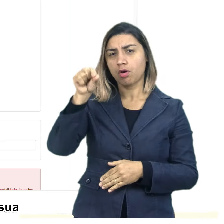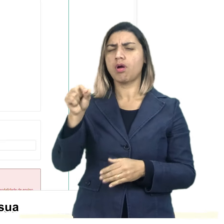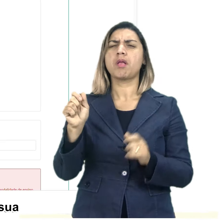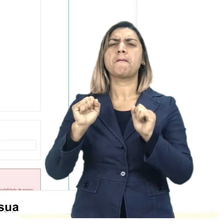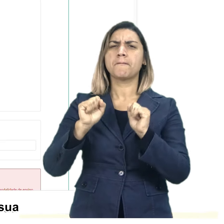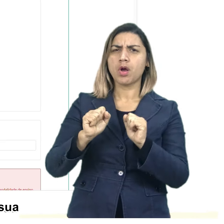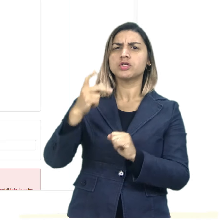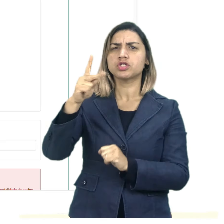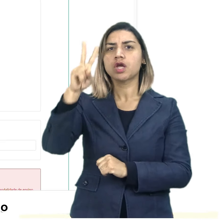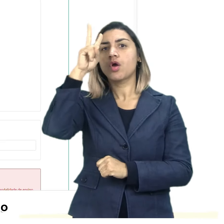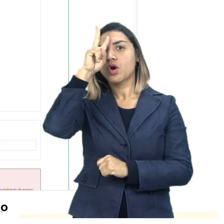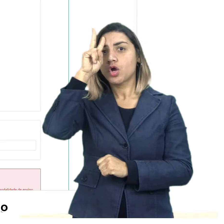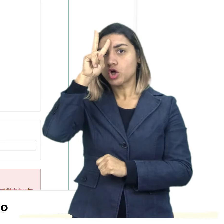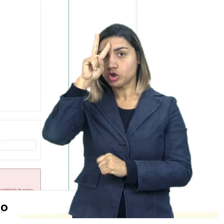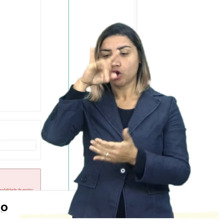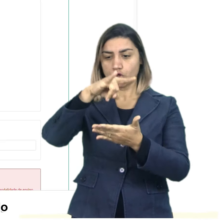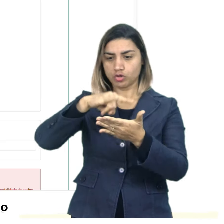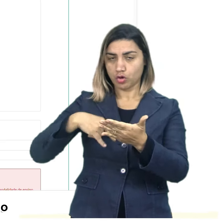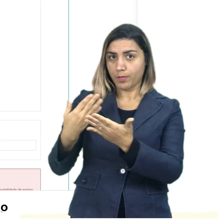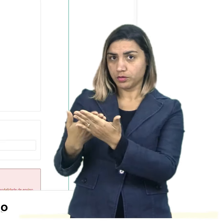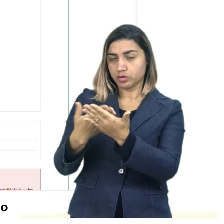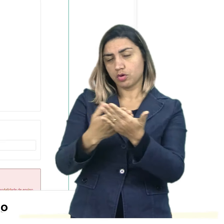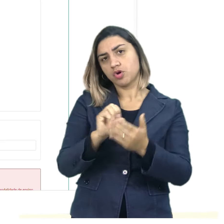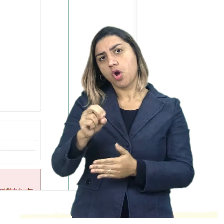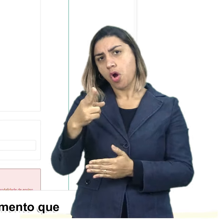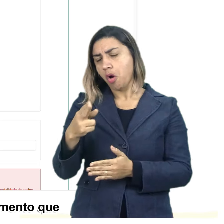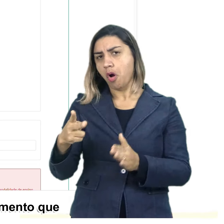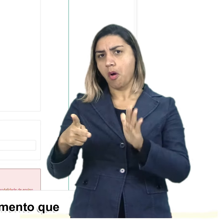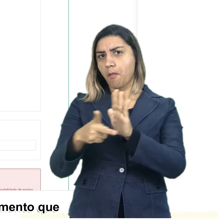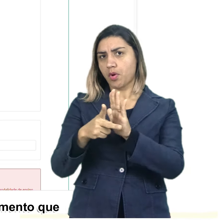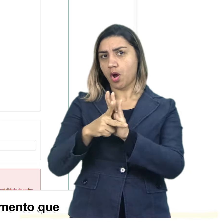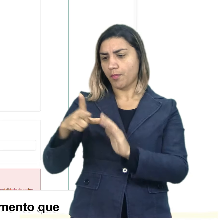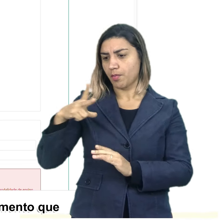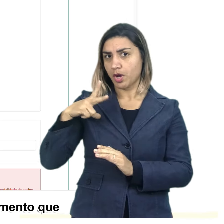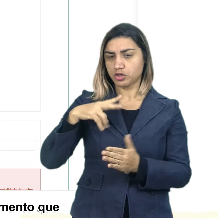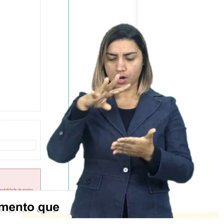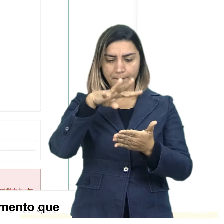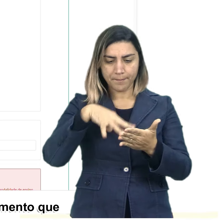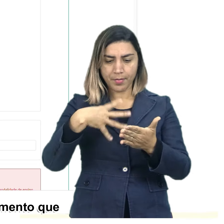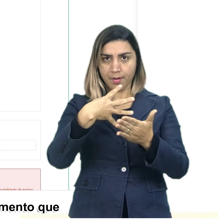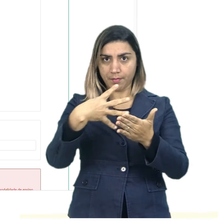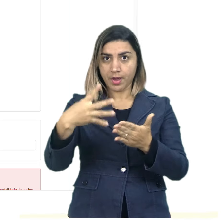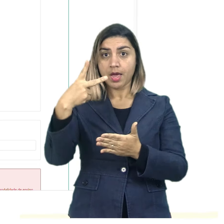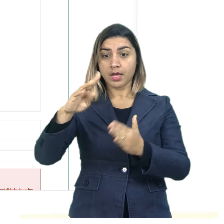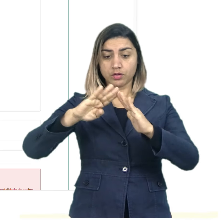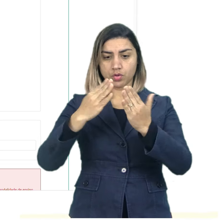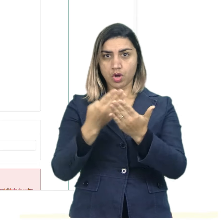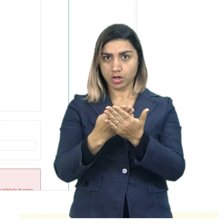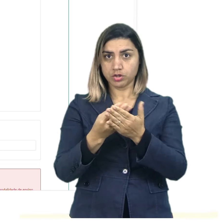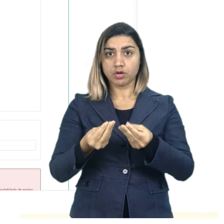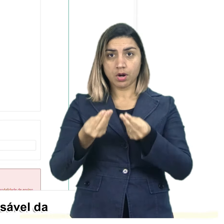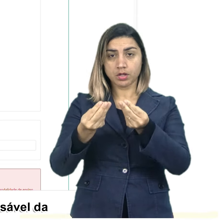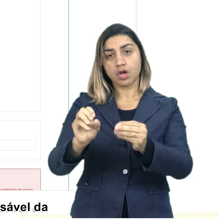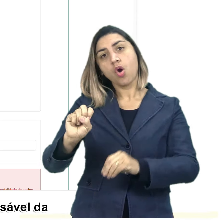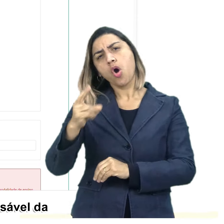pode ser a sua ficha individual obtida pelo seu colégio, ou mesmo outro documento que comprove as